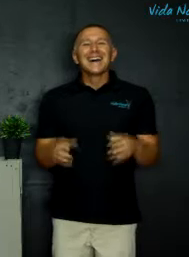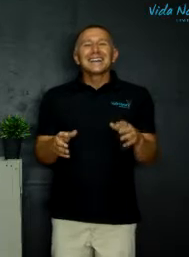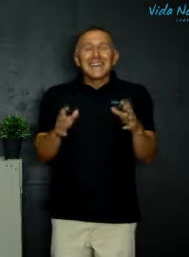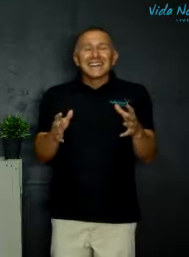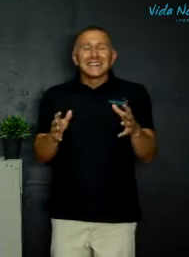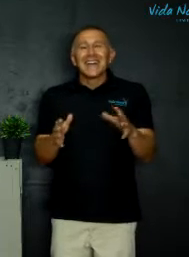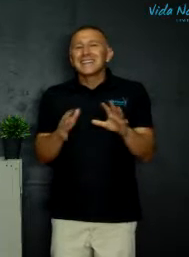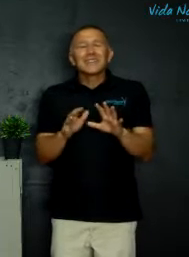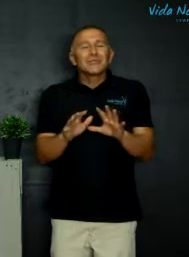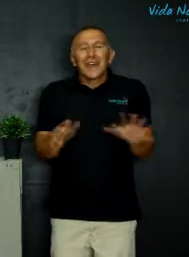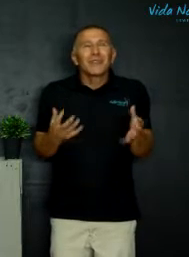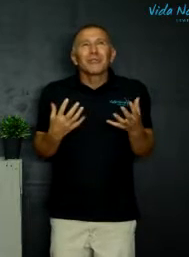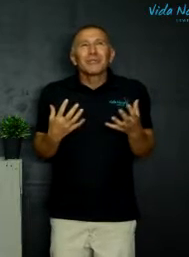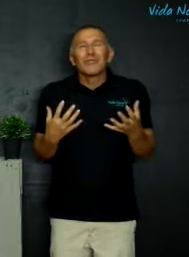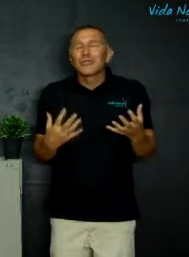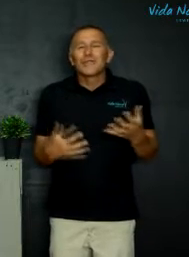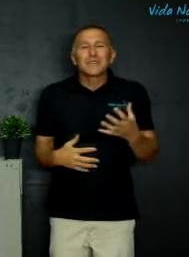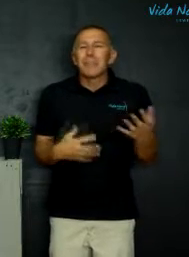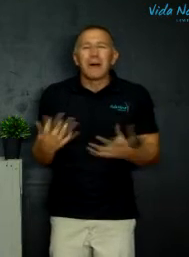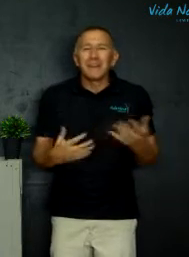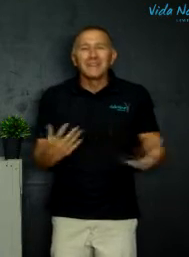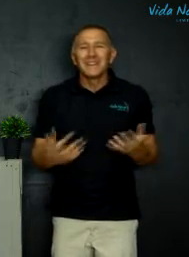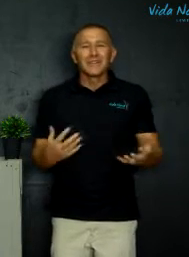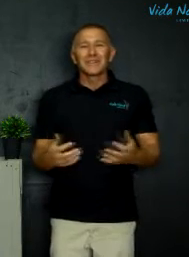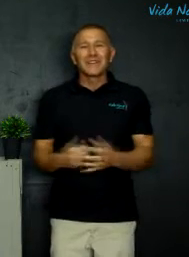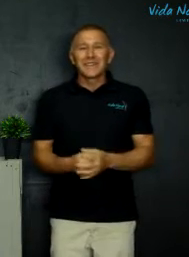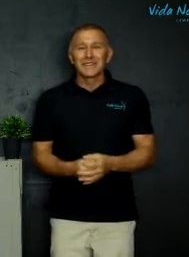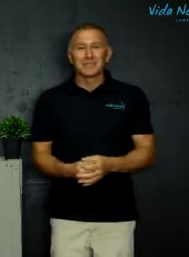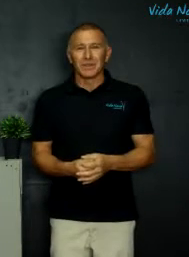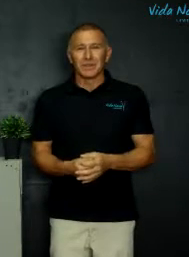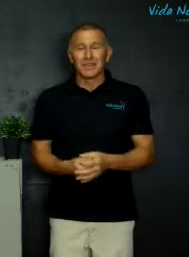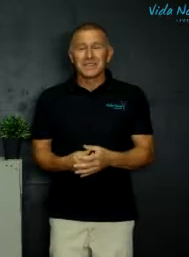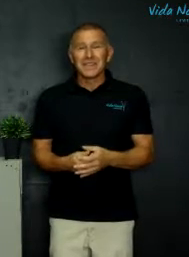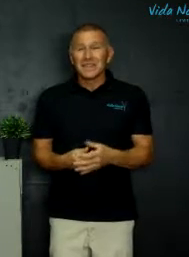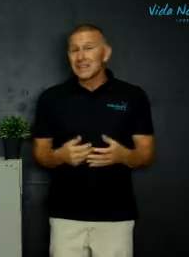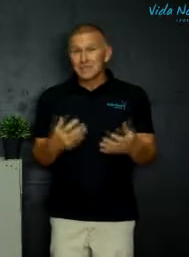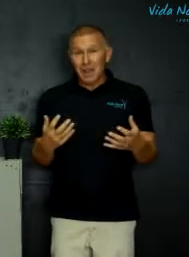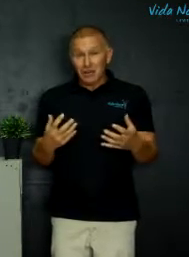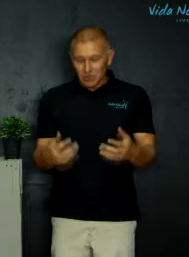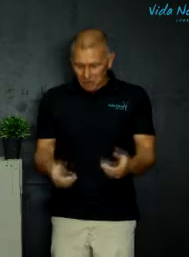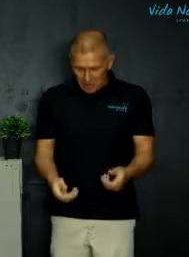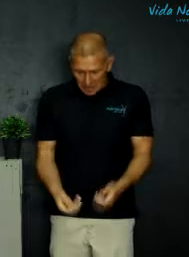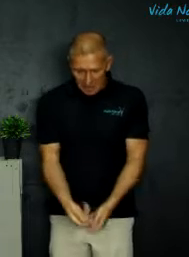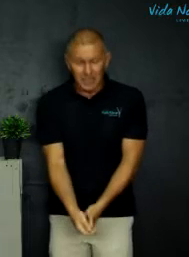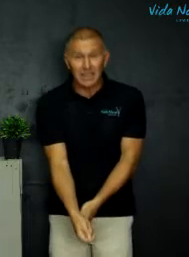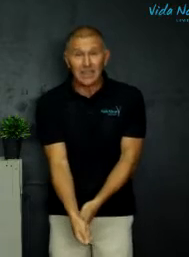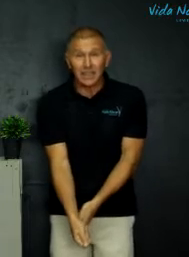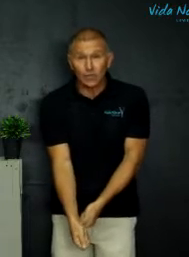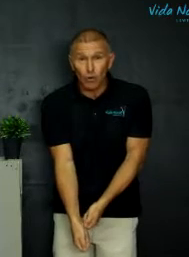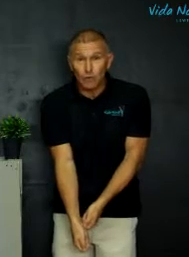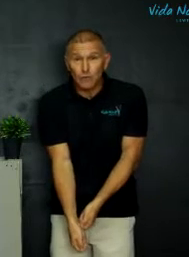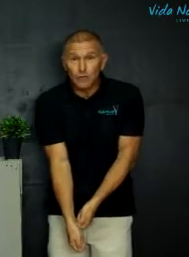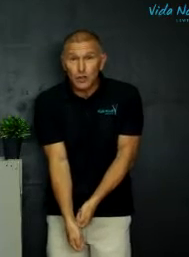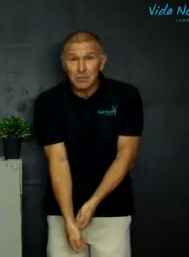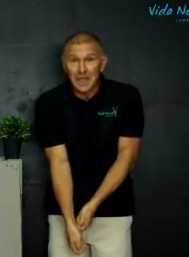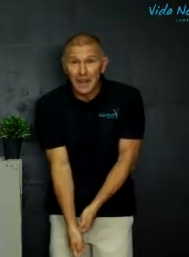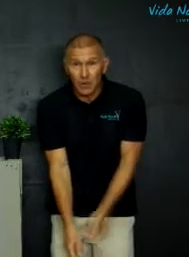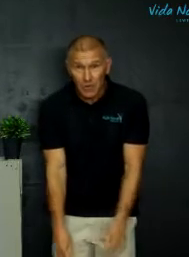krik het, ek dink toe ek groot geword het was daar baie maniere van krik het speel, daar was die een spel wat ons gespeel het wat jy die krik het kof so voor jou benen hou,